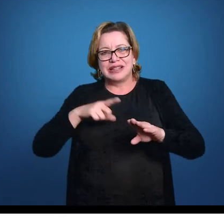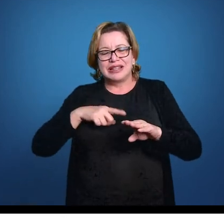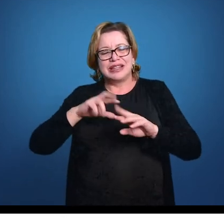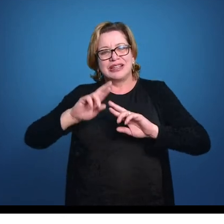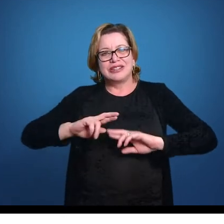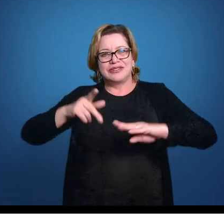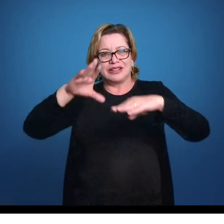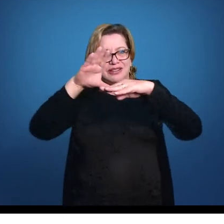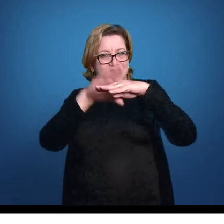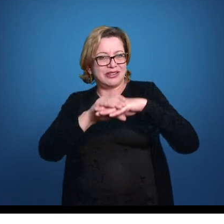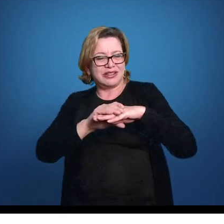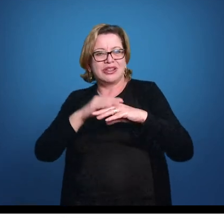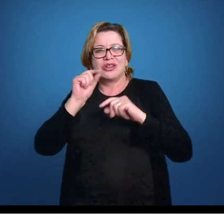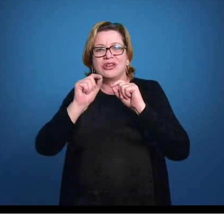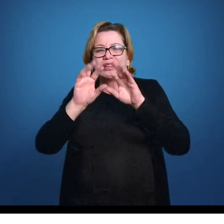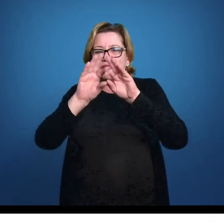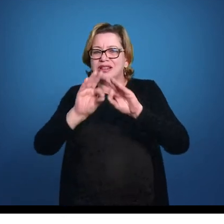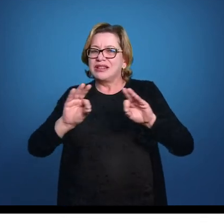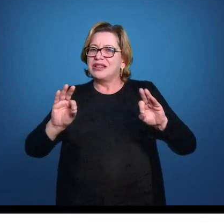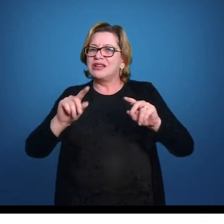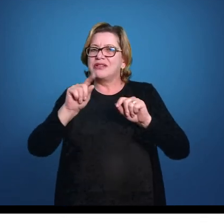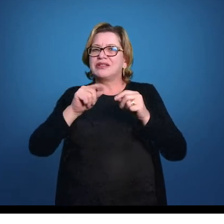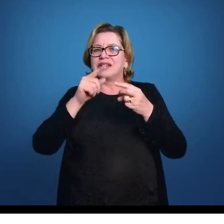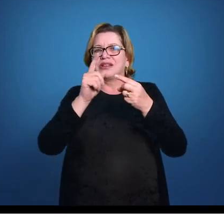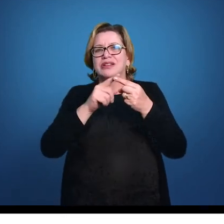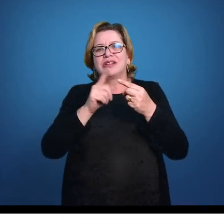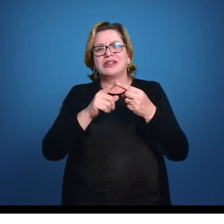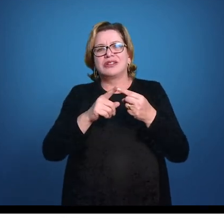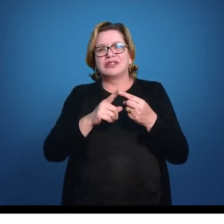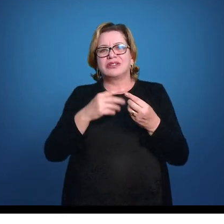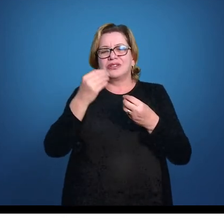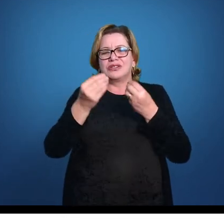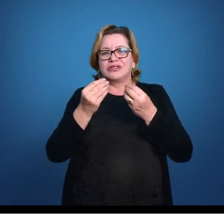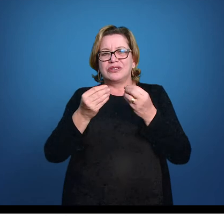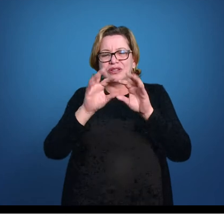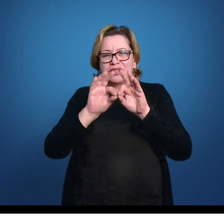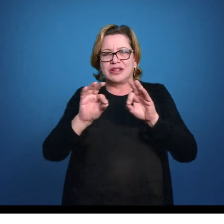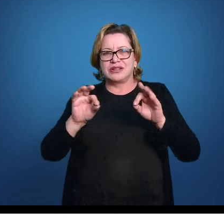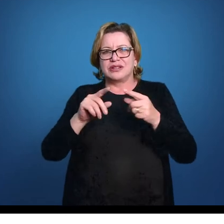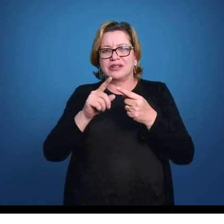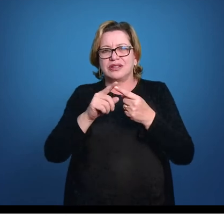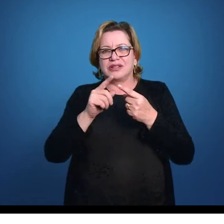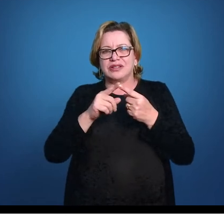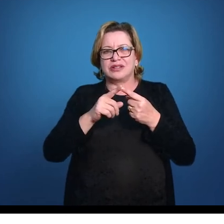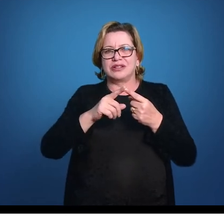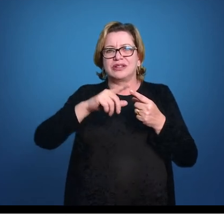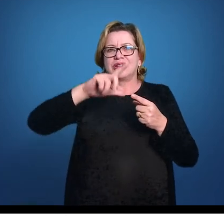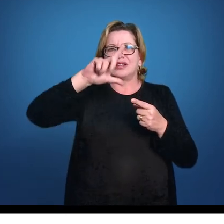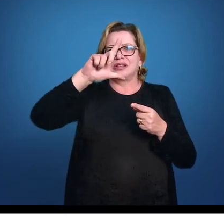peixes cartilaginosos. O primeiro tipo e mais simples, que é um tipo de viviparidade